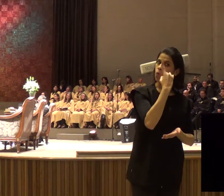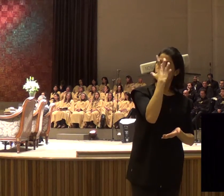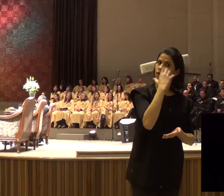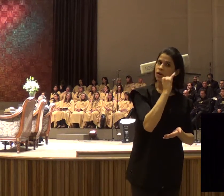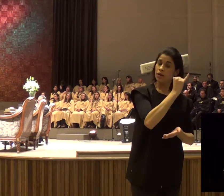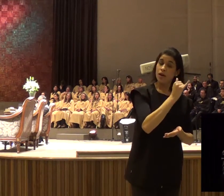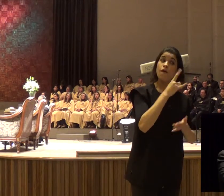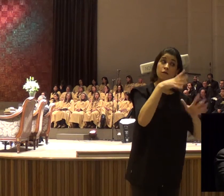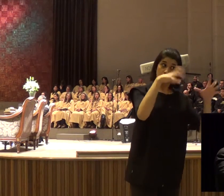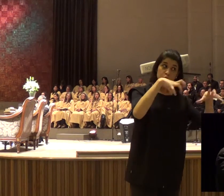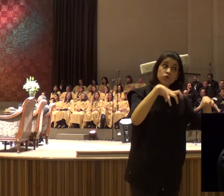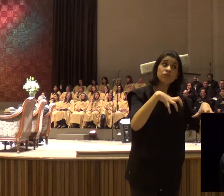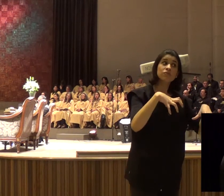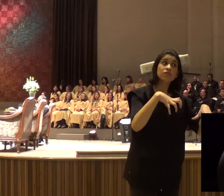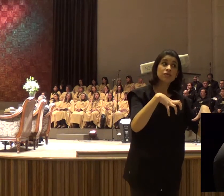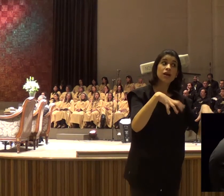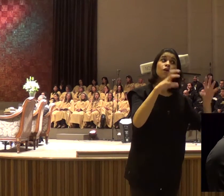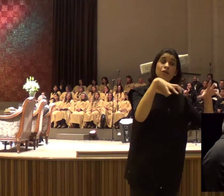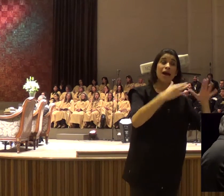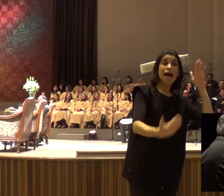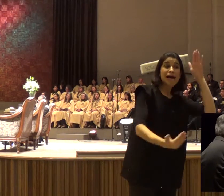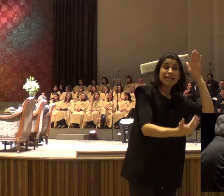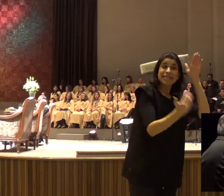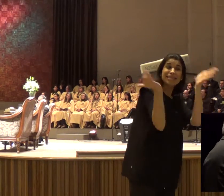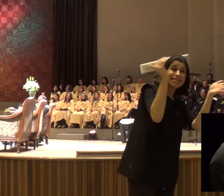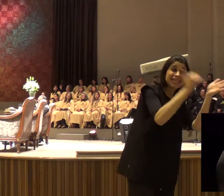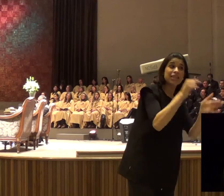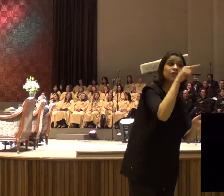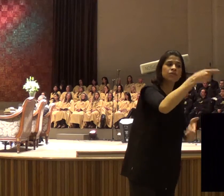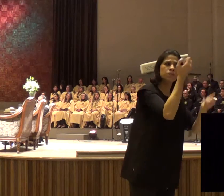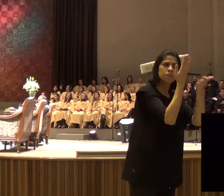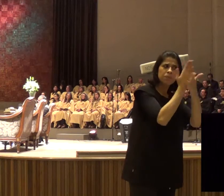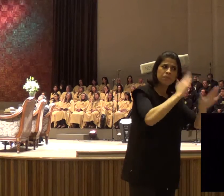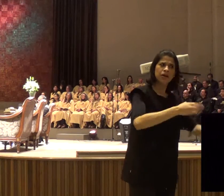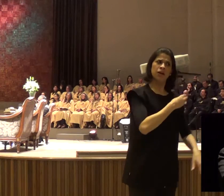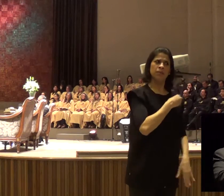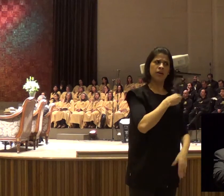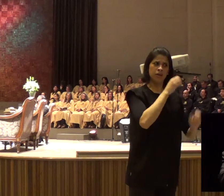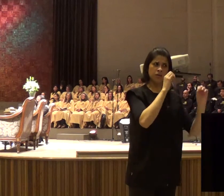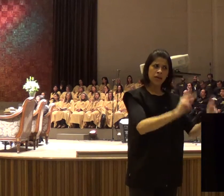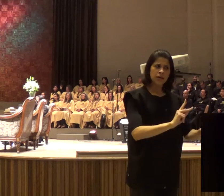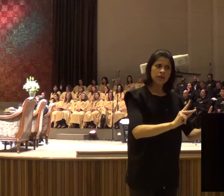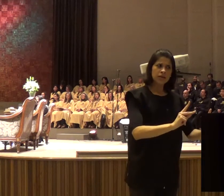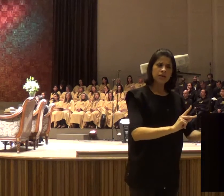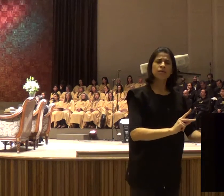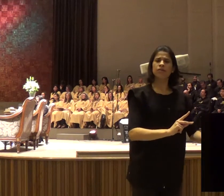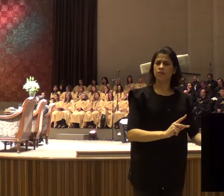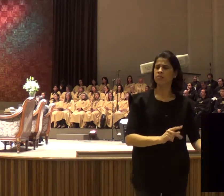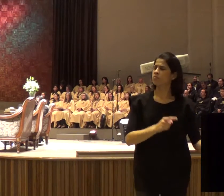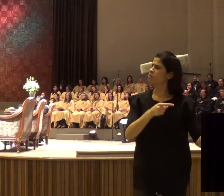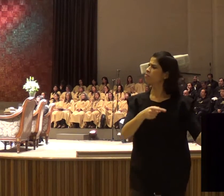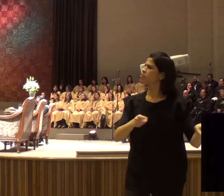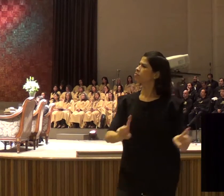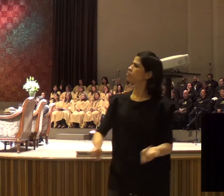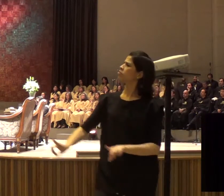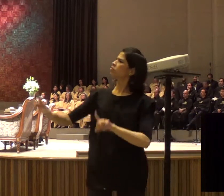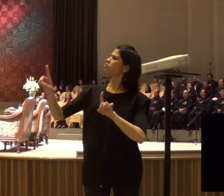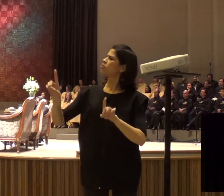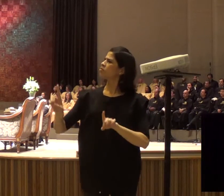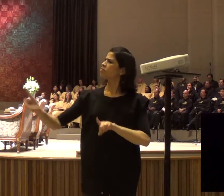e ele deu aquela palavra, aconteceu tudo aquilo, e naquele momento, quando os profetas de Baal, foram aniquilados, ele volta-se